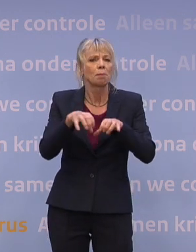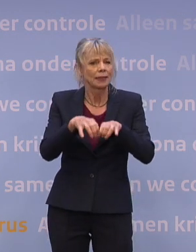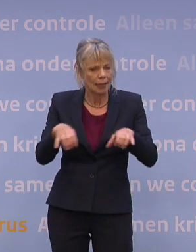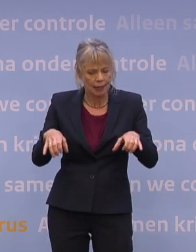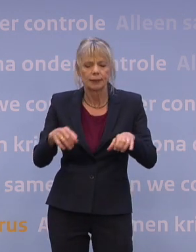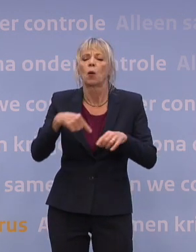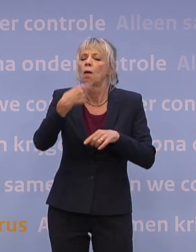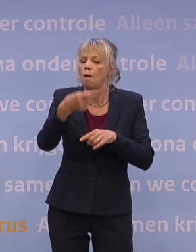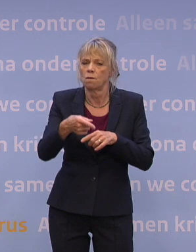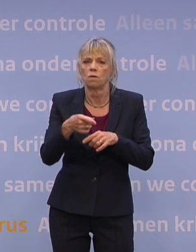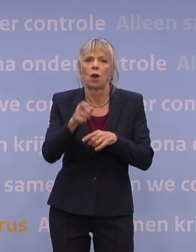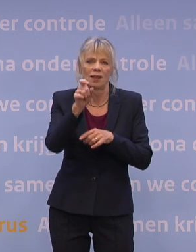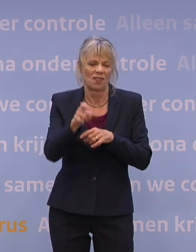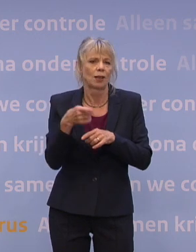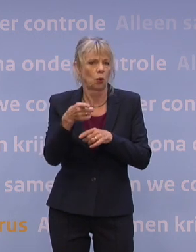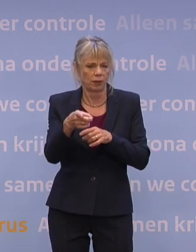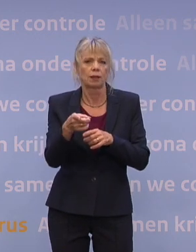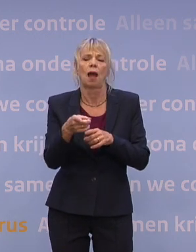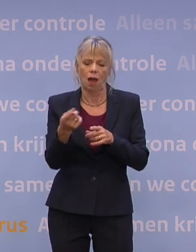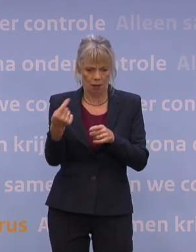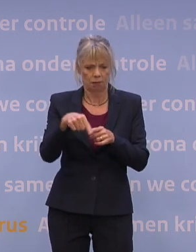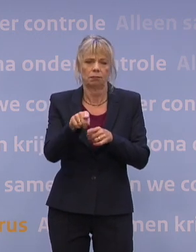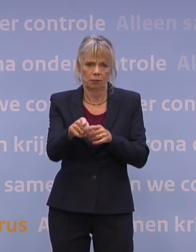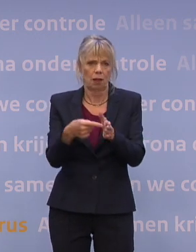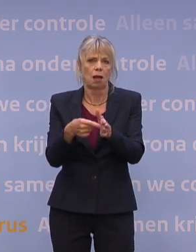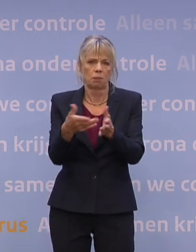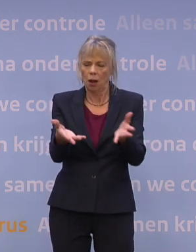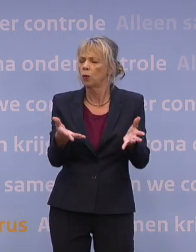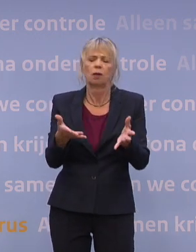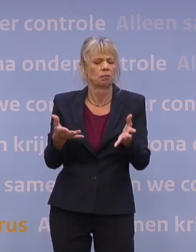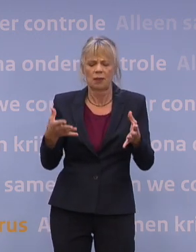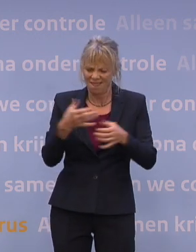live gaan. Kortom, we helpen mensen de zomer door. Dat komt wel goed.